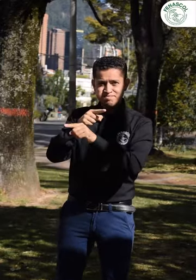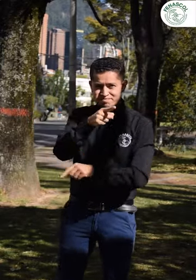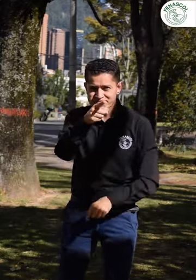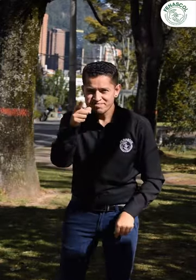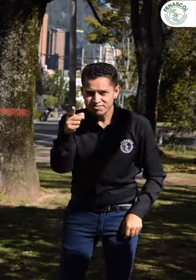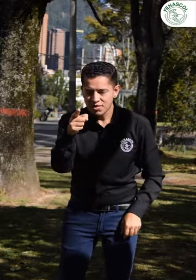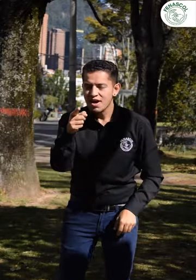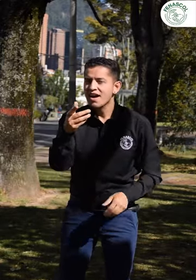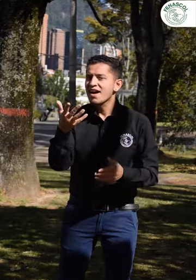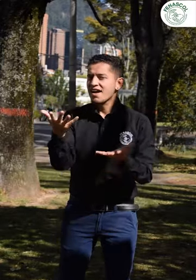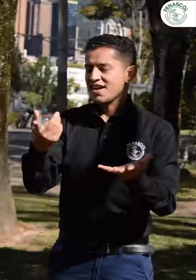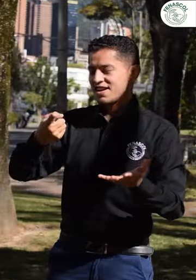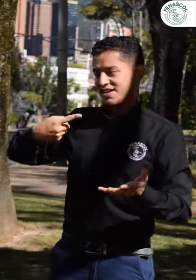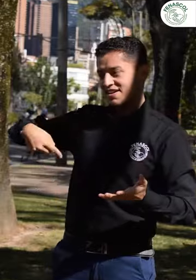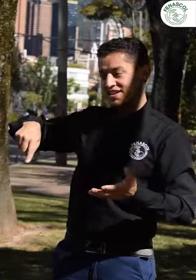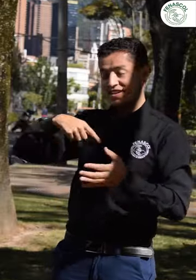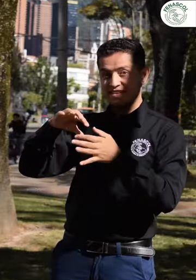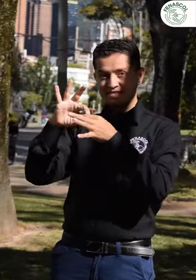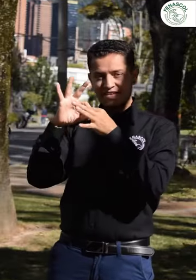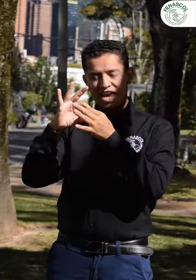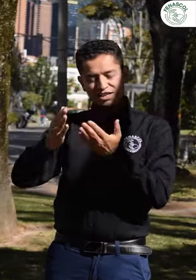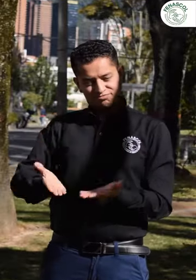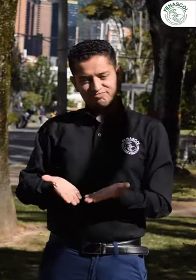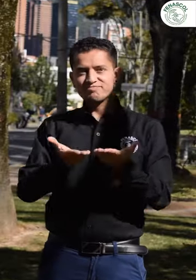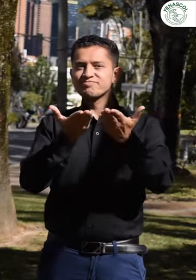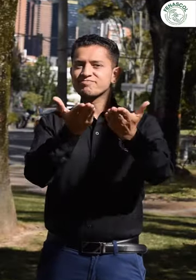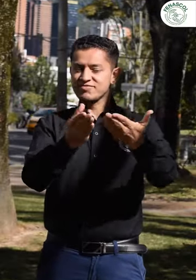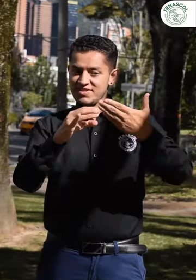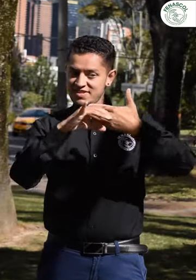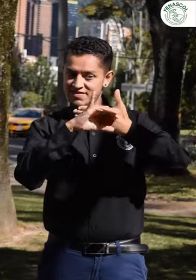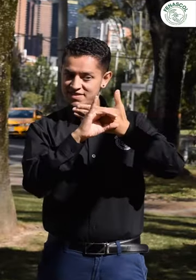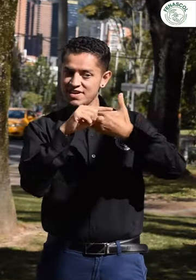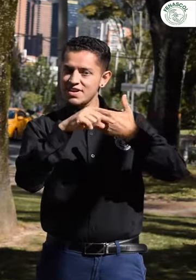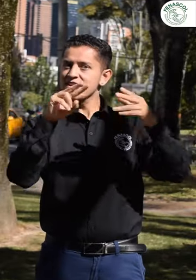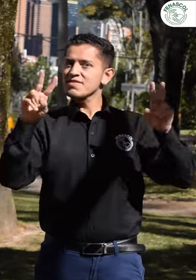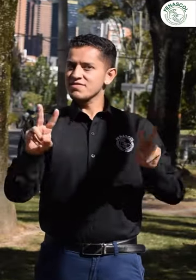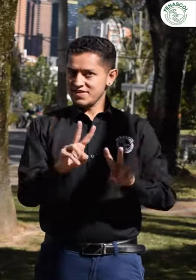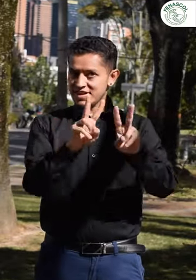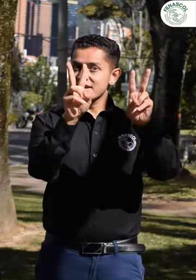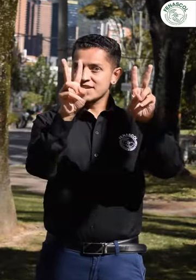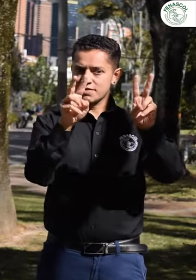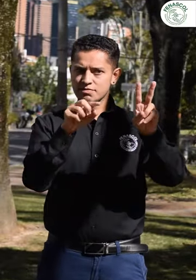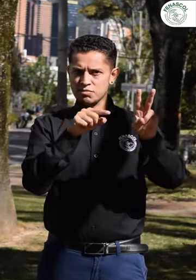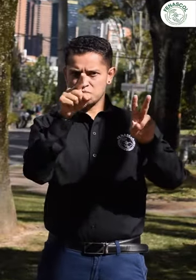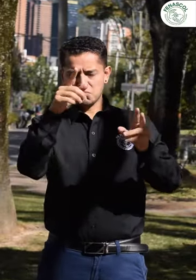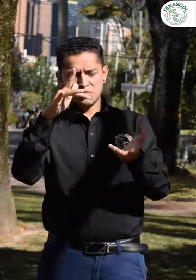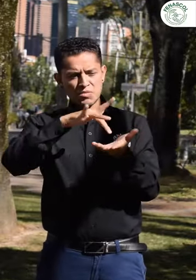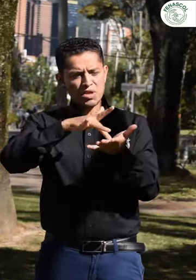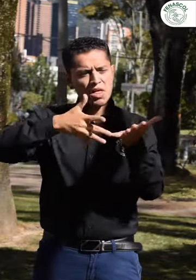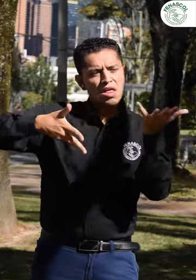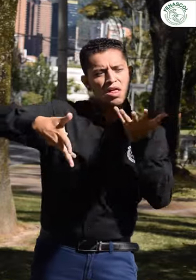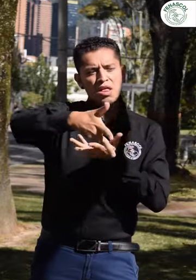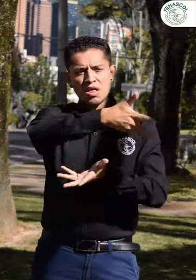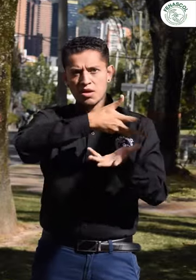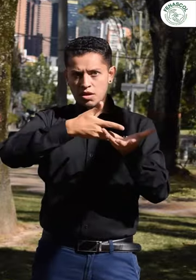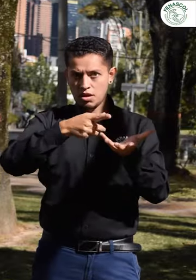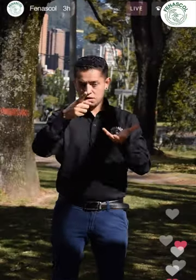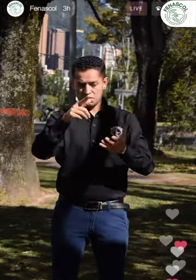preguntas que aún se hacen muchos, tal vez tú también. Es por esto que Fenas Call hará un Instagram Live en donde tú podrás participar